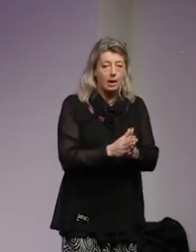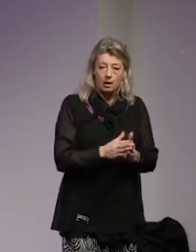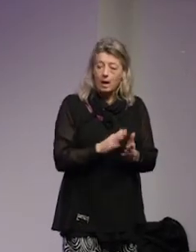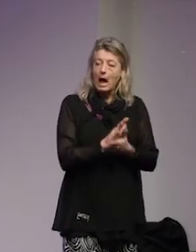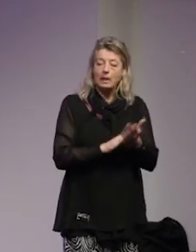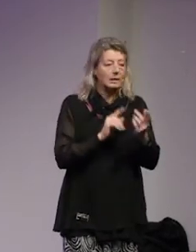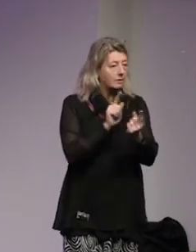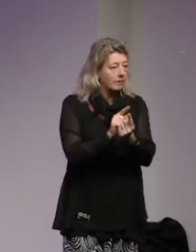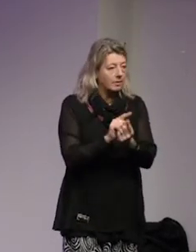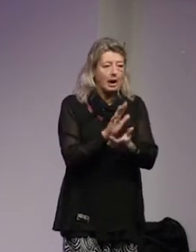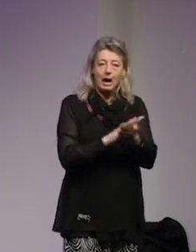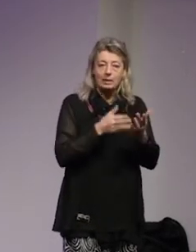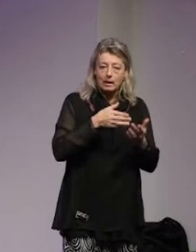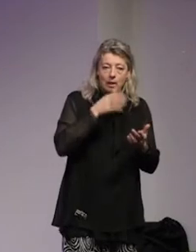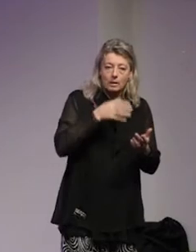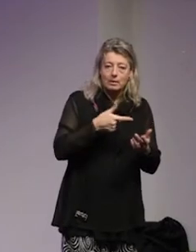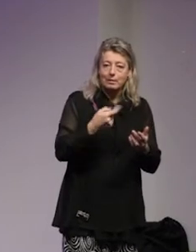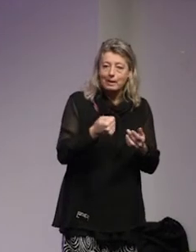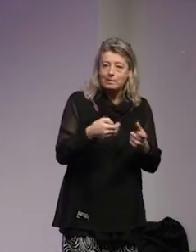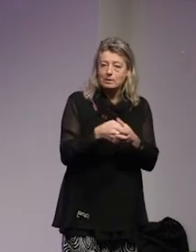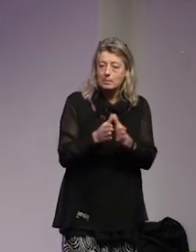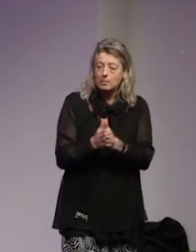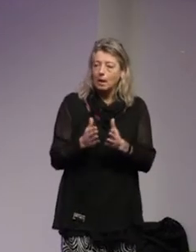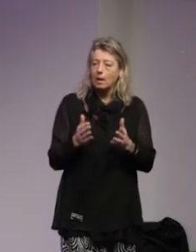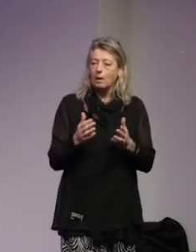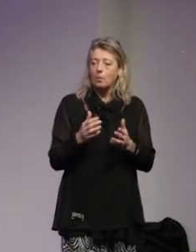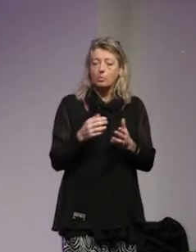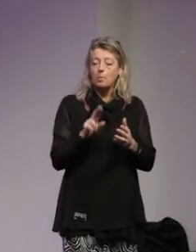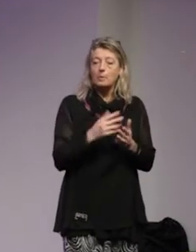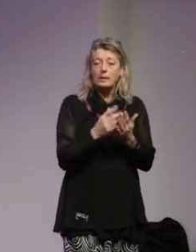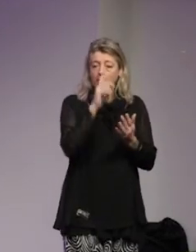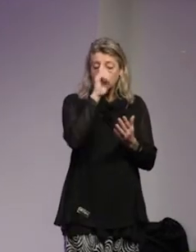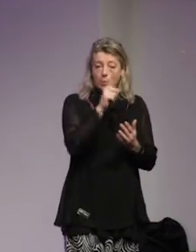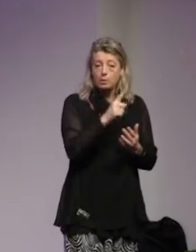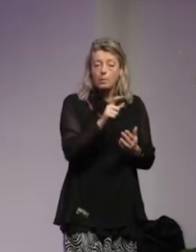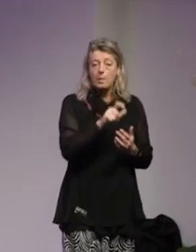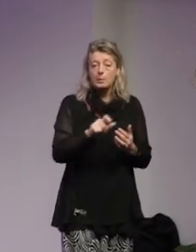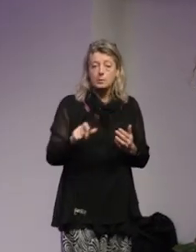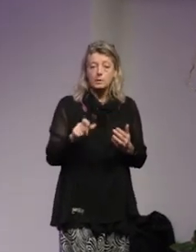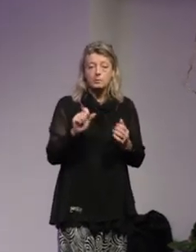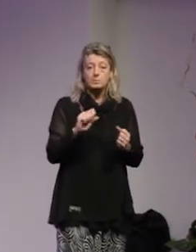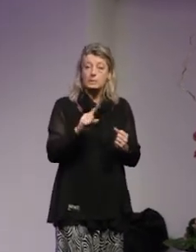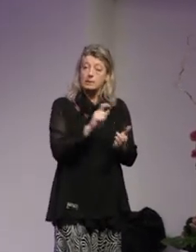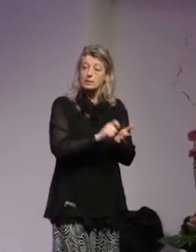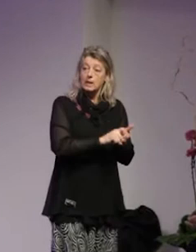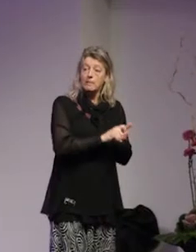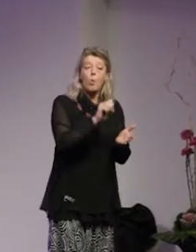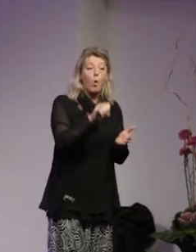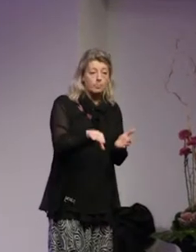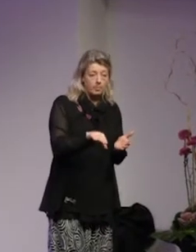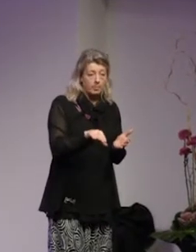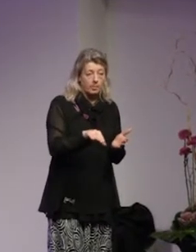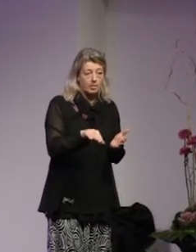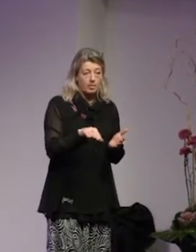träffar sällan dricker te med och inte riktigt förstår de personer som de sedan skriver om och